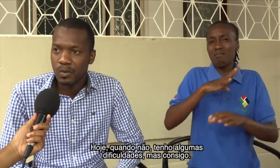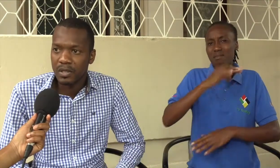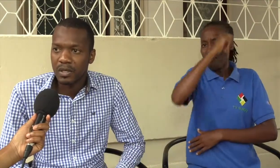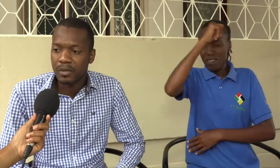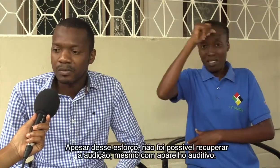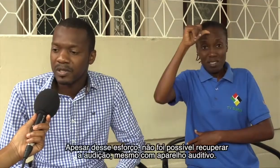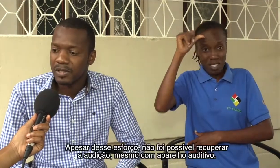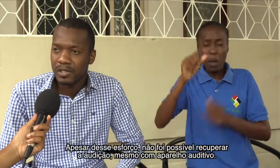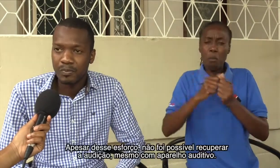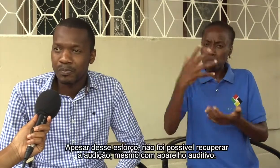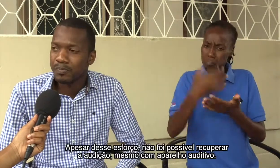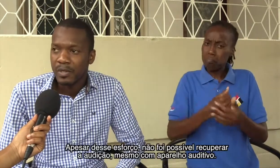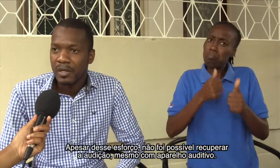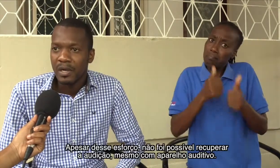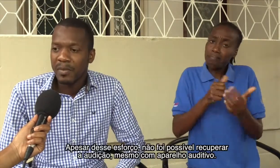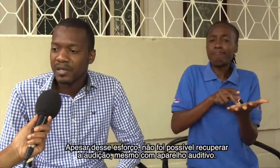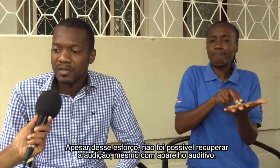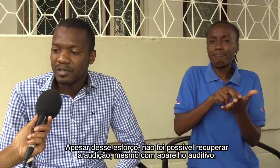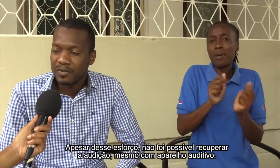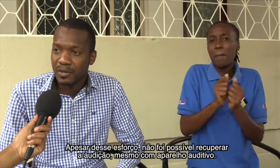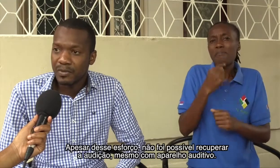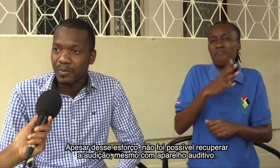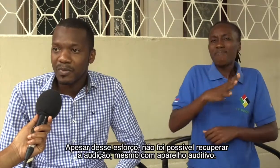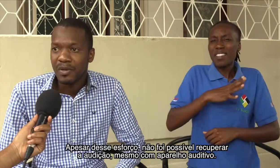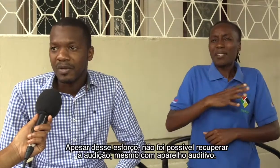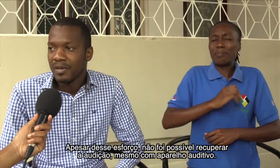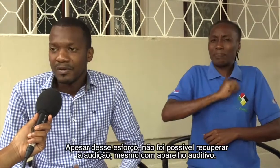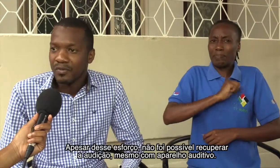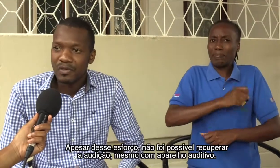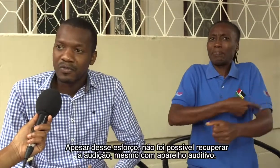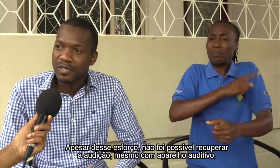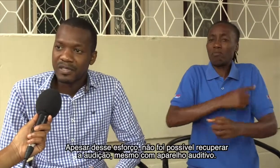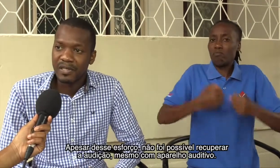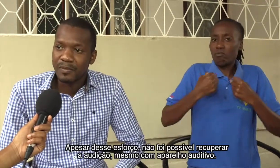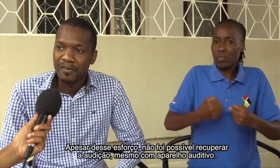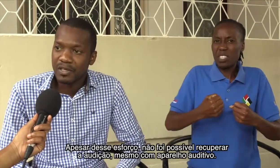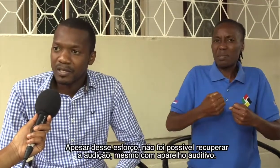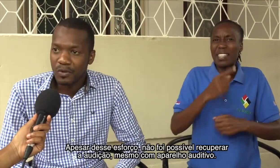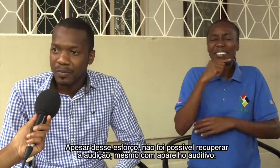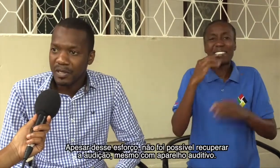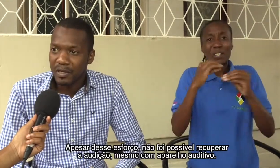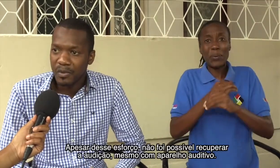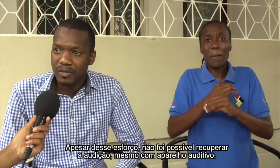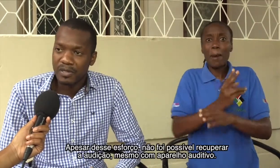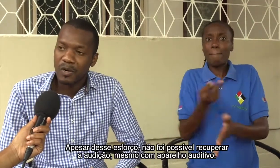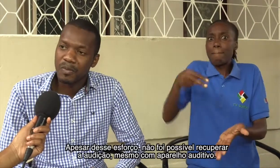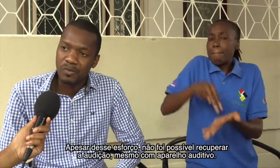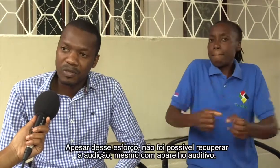andar. Mas, apesar desse esforço, não foi suficiente para voltar a recuperar a minha audição, mesmo com